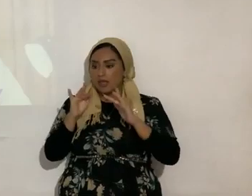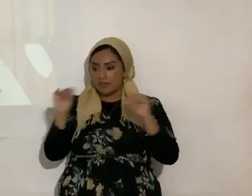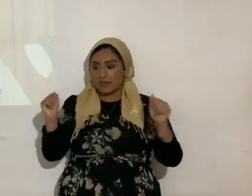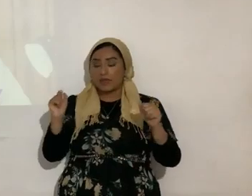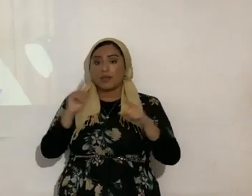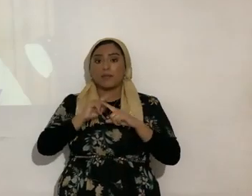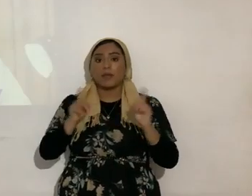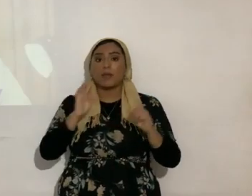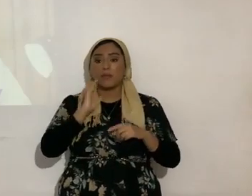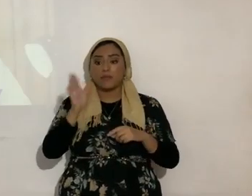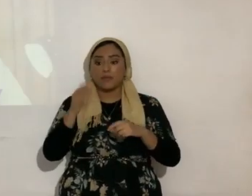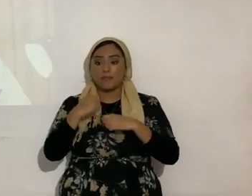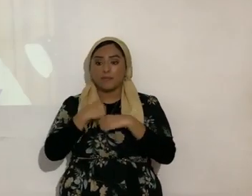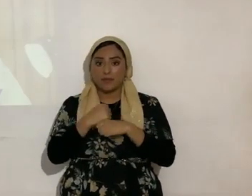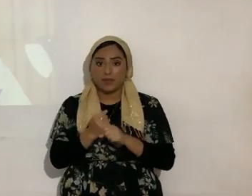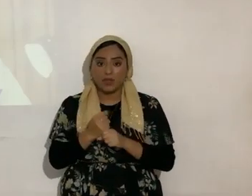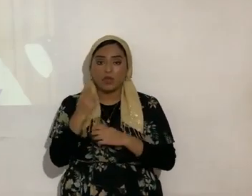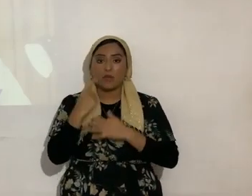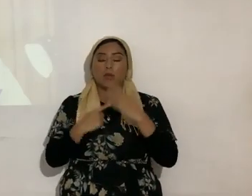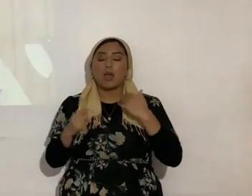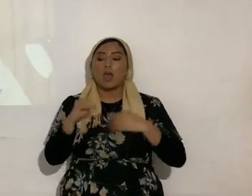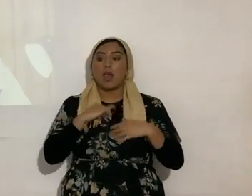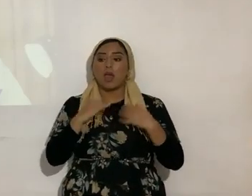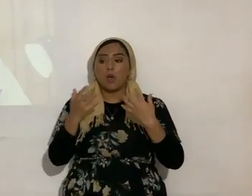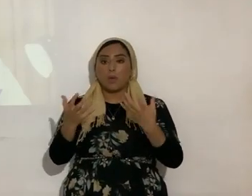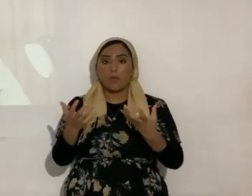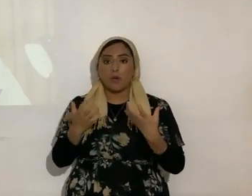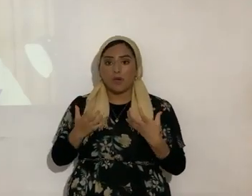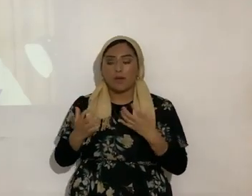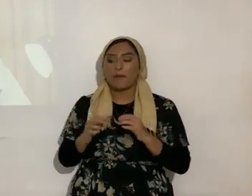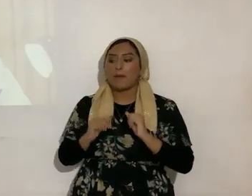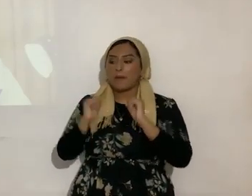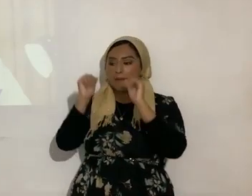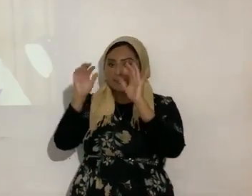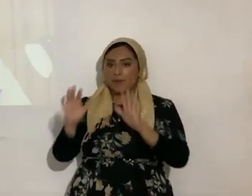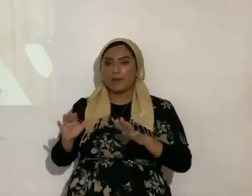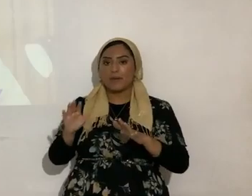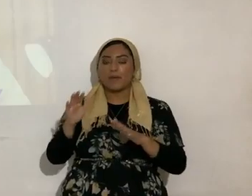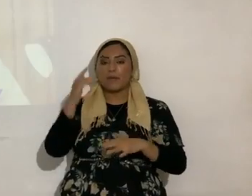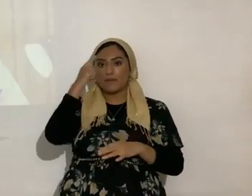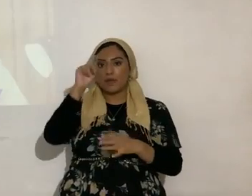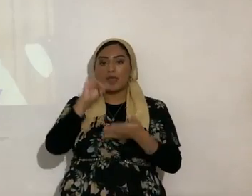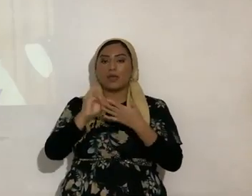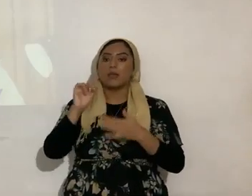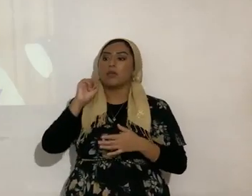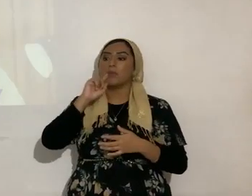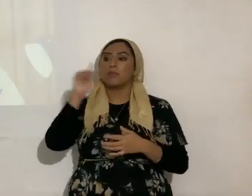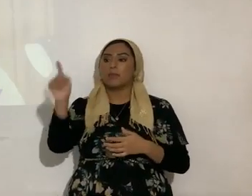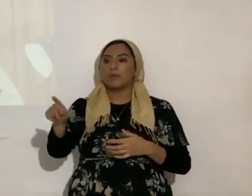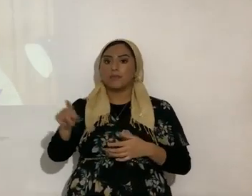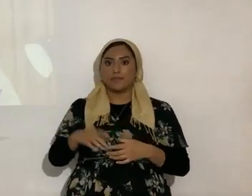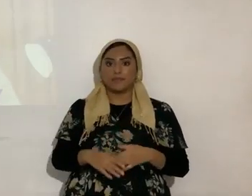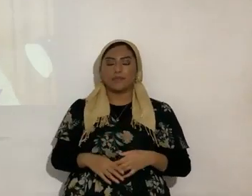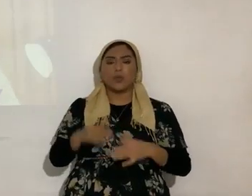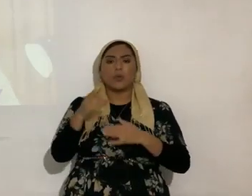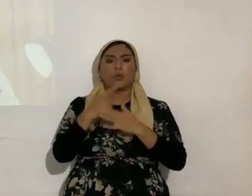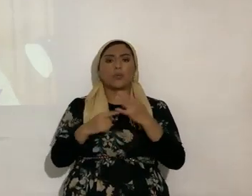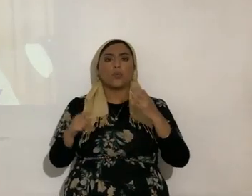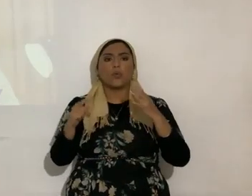hará lo que yo quiero y será prosperada en aquello para que la envíe ¿y quién es la palabra? palabra